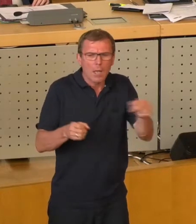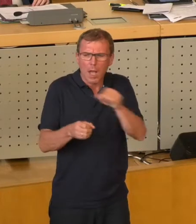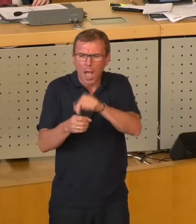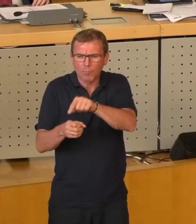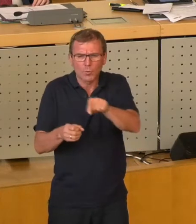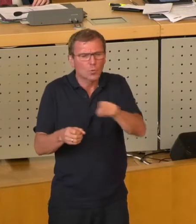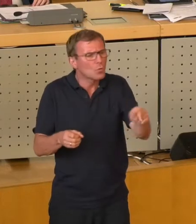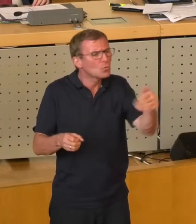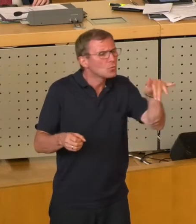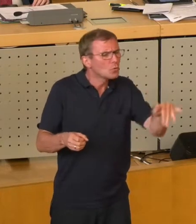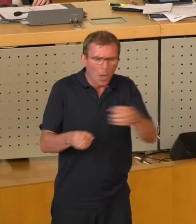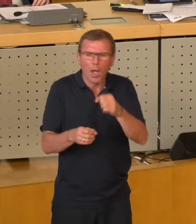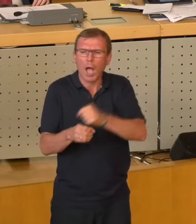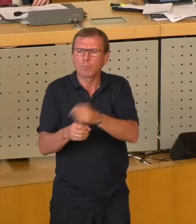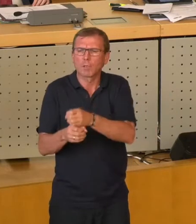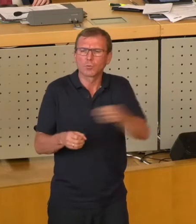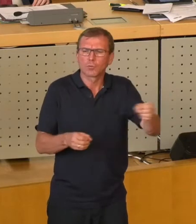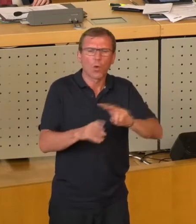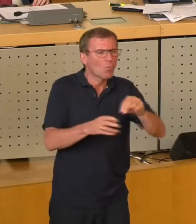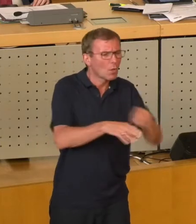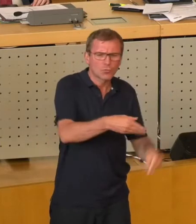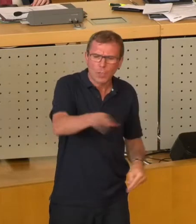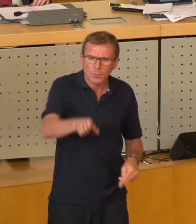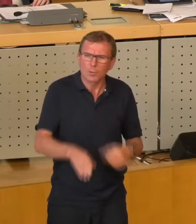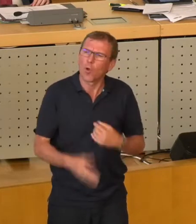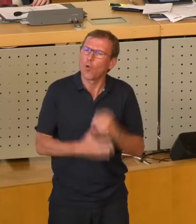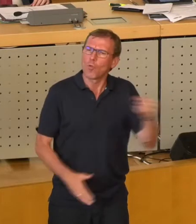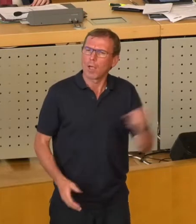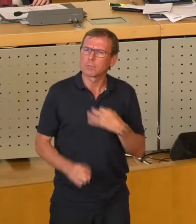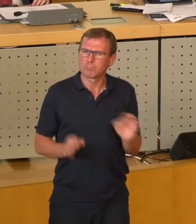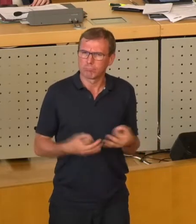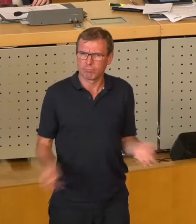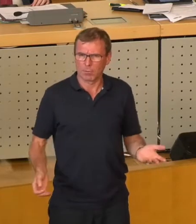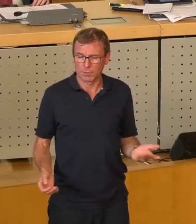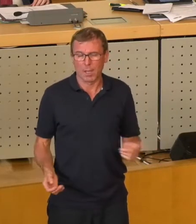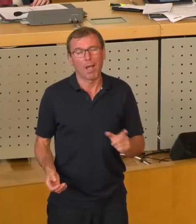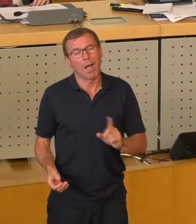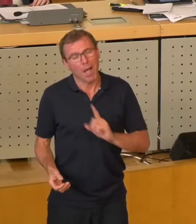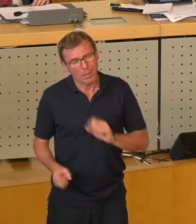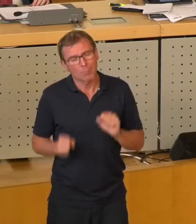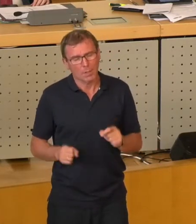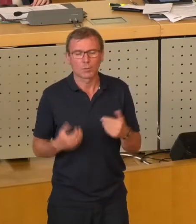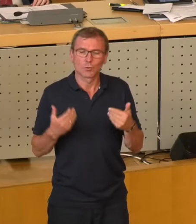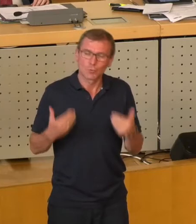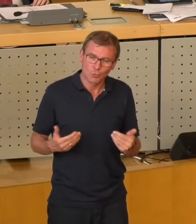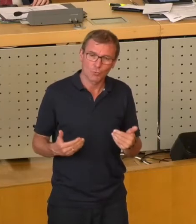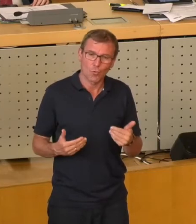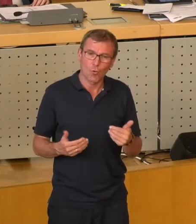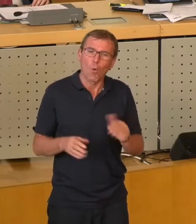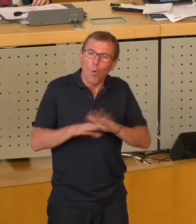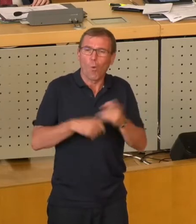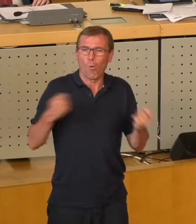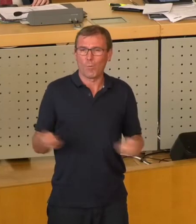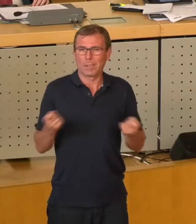irgendwer sozusagen in den Ruhestand getreten ist oder nicht. Das heißt, man könnte diese Position so absurd umführen,